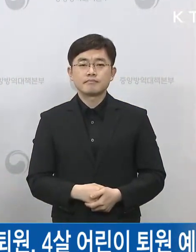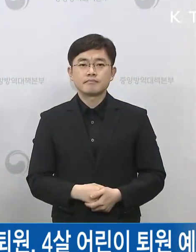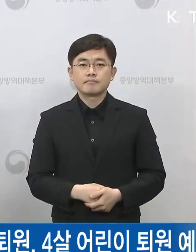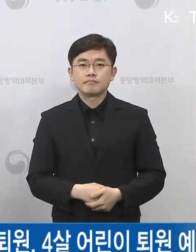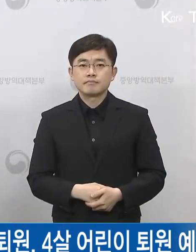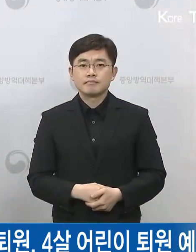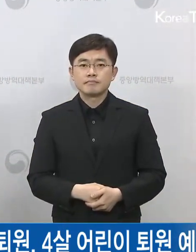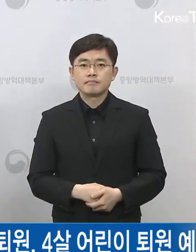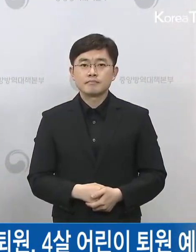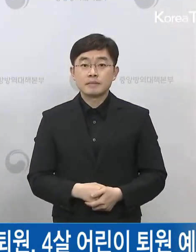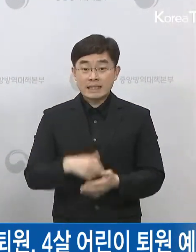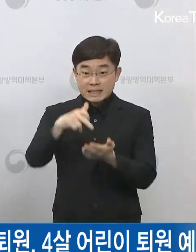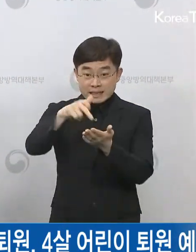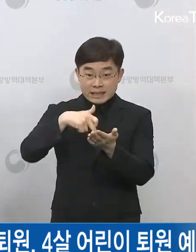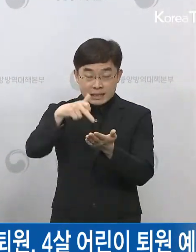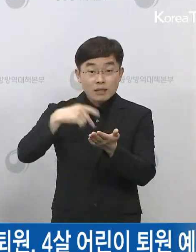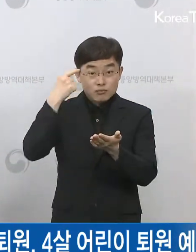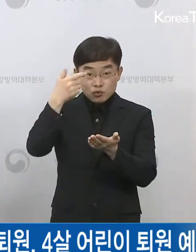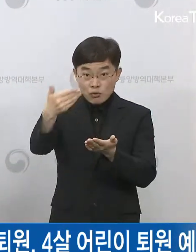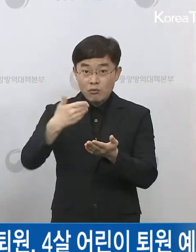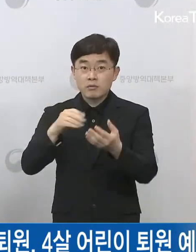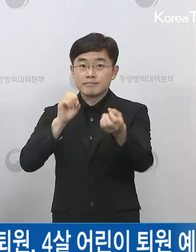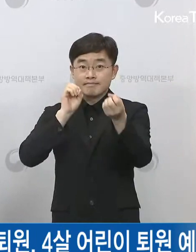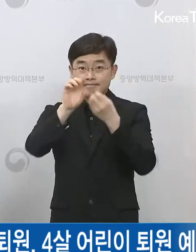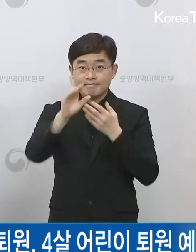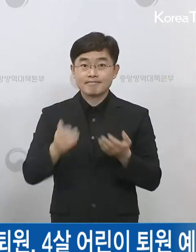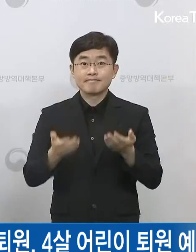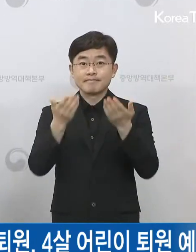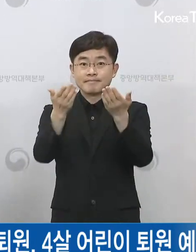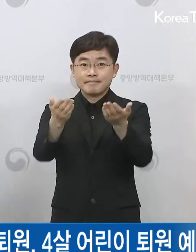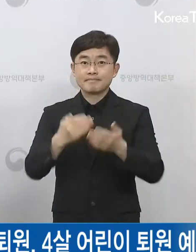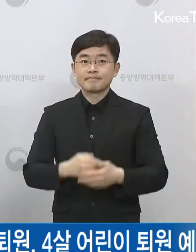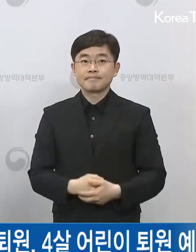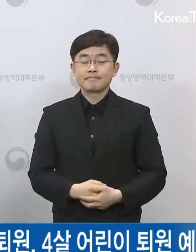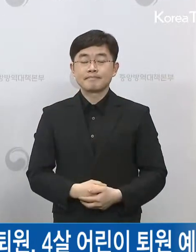지금 온라인으로 보내주신 기자님 질문 드리도록 하겠습니다.